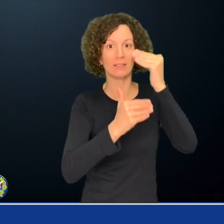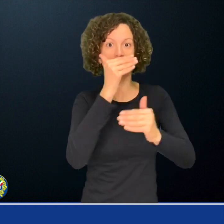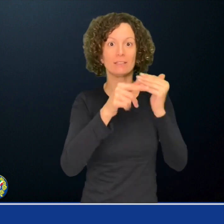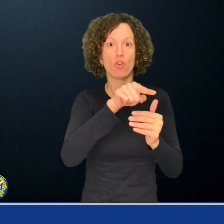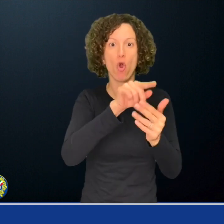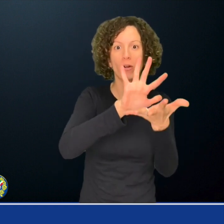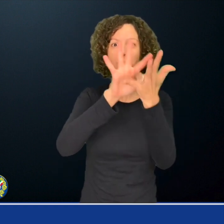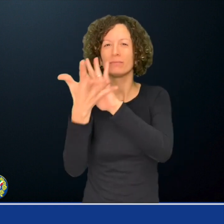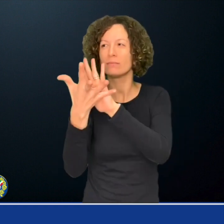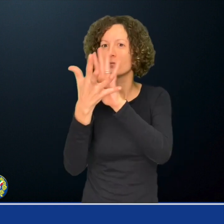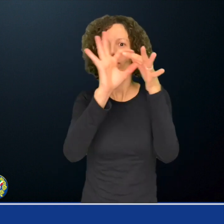accessibile ed equo,